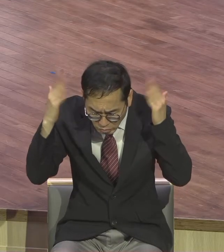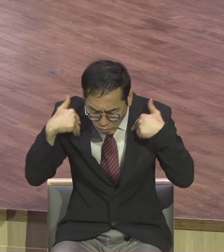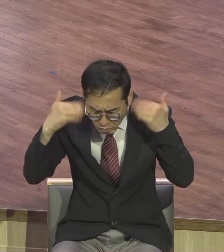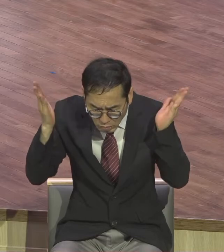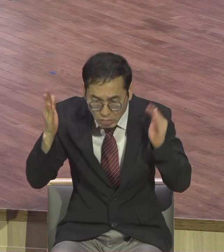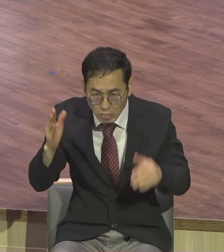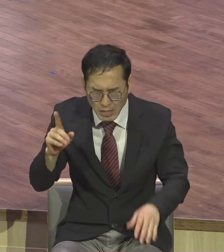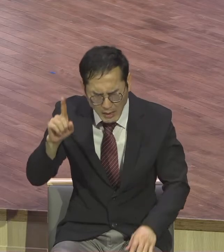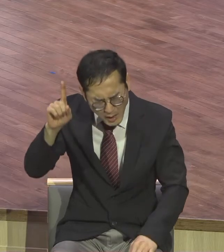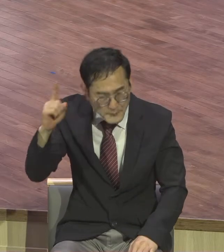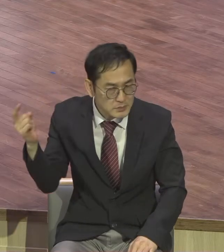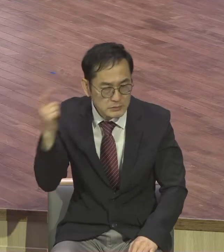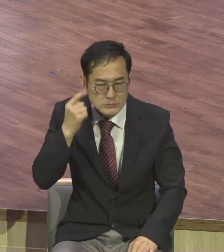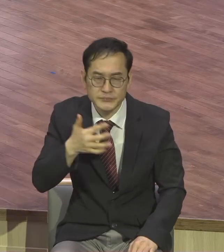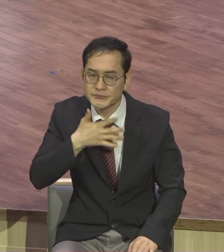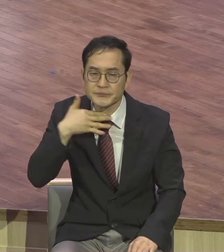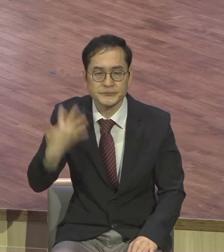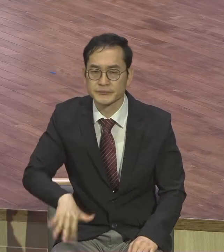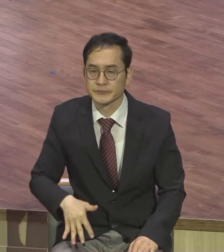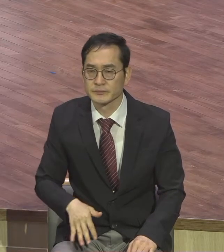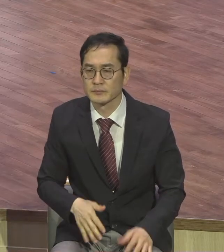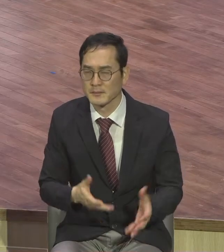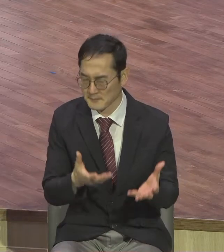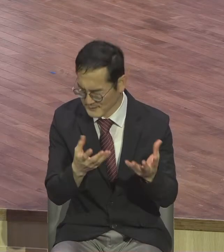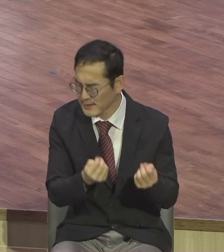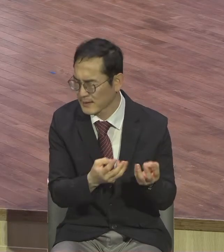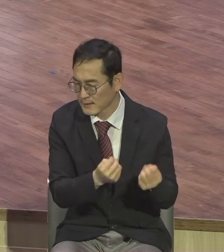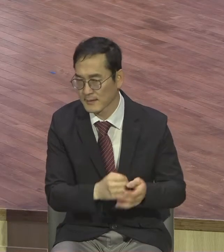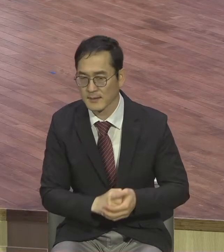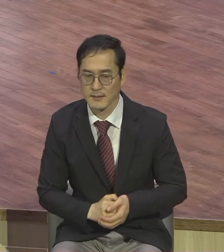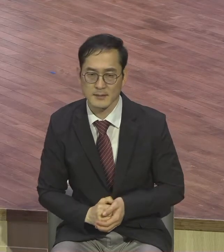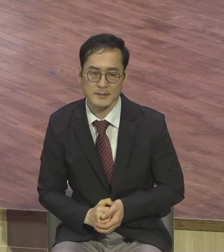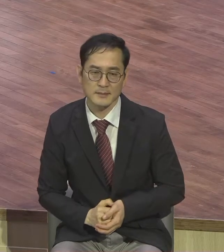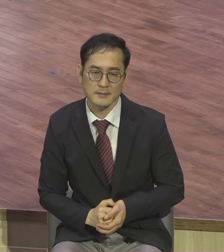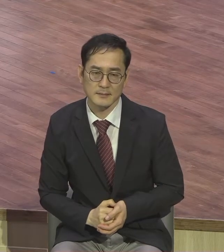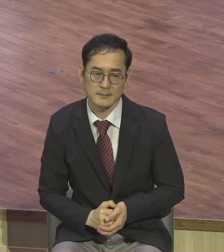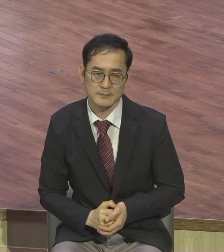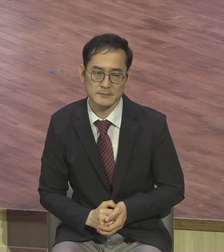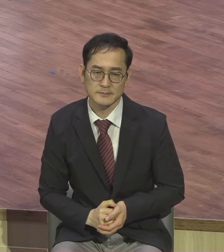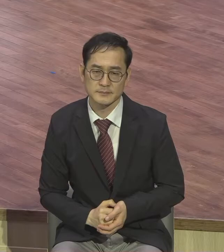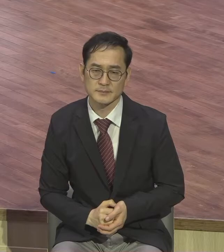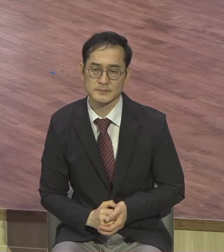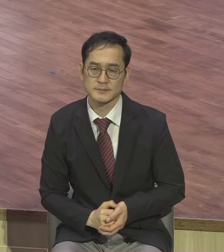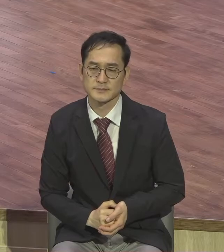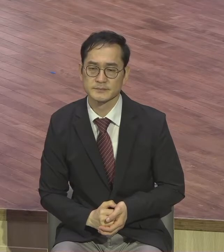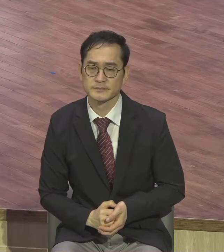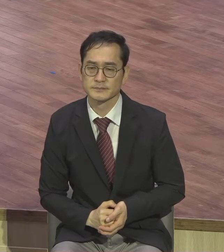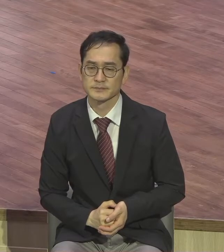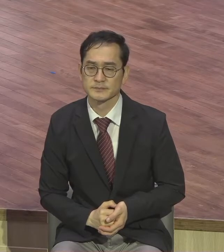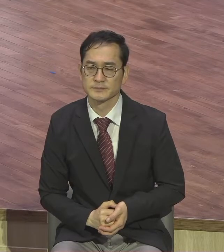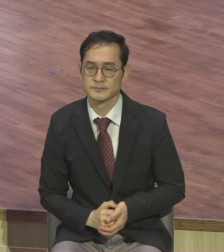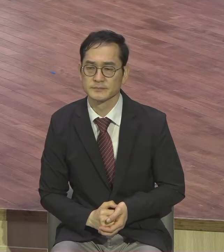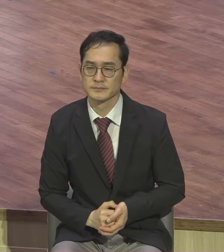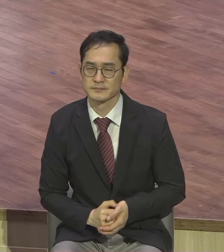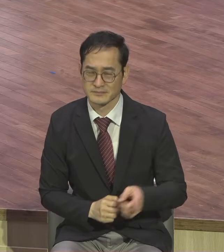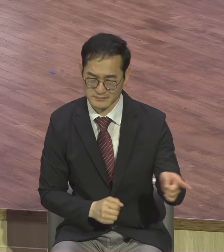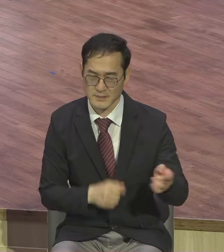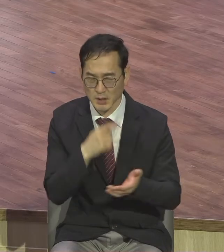한 번도 못 들어본 억울한 사람들이 너무 많아요. 한 번도 들어본 적이 없어요. 보금을.